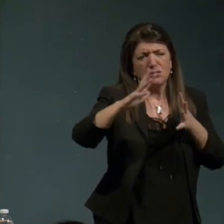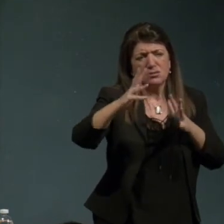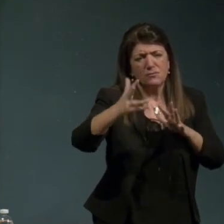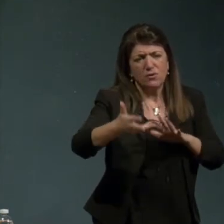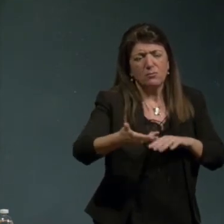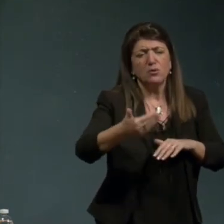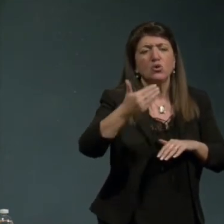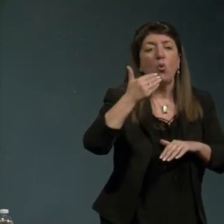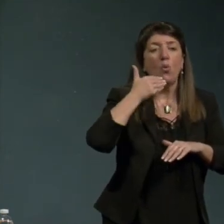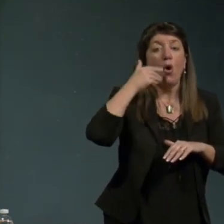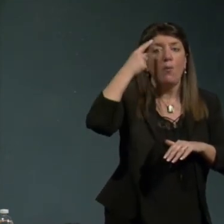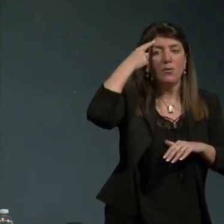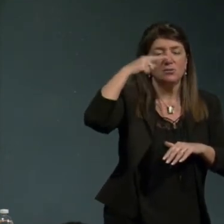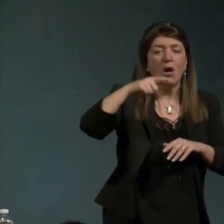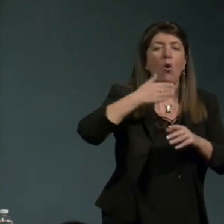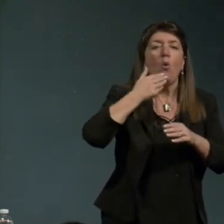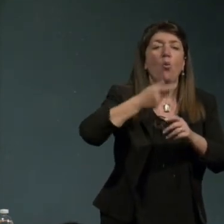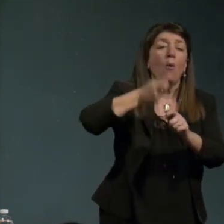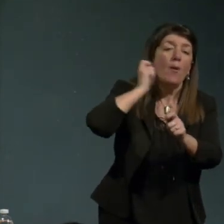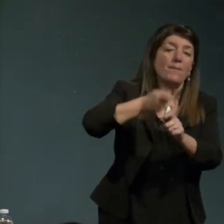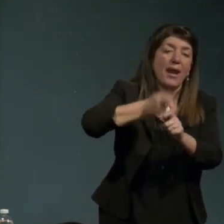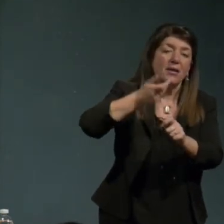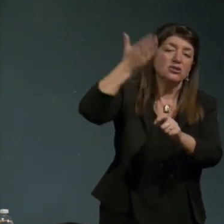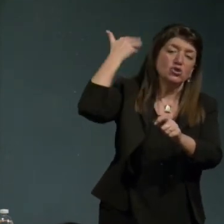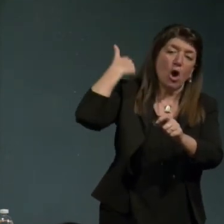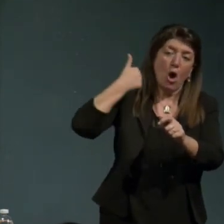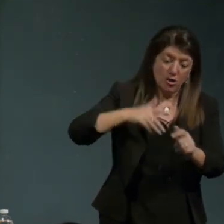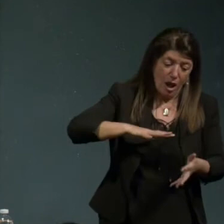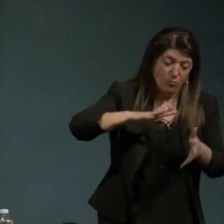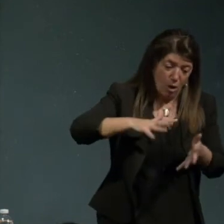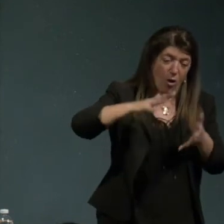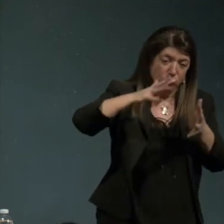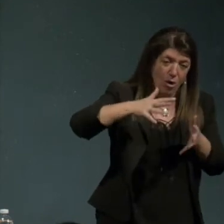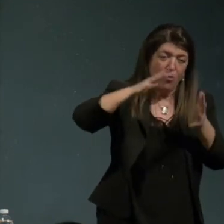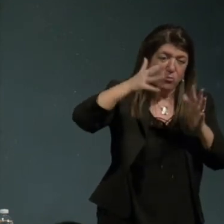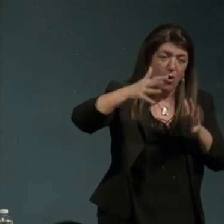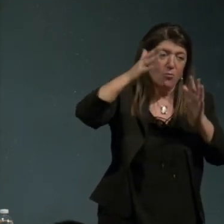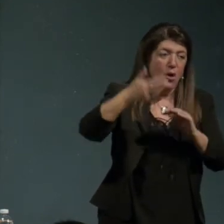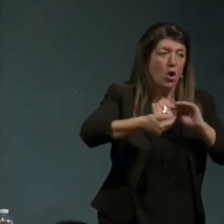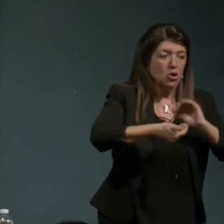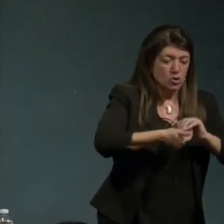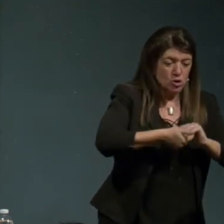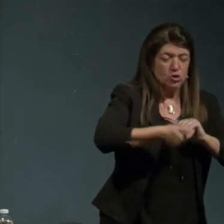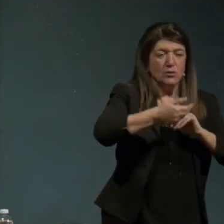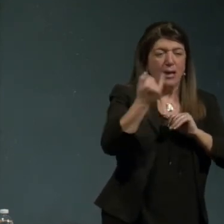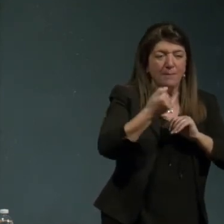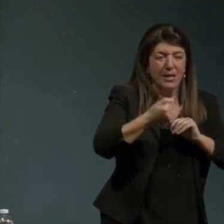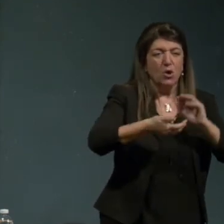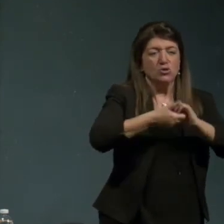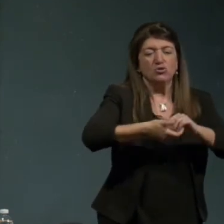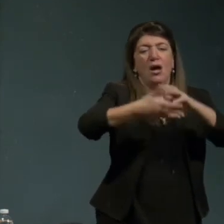'Homo Sapiens della preistoria delle piccole società senza stato senza agricoltura con l